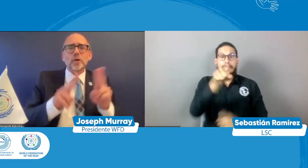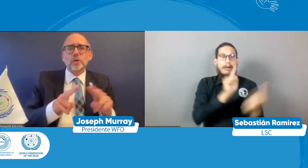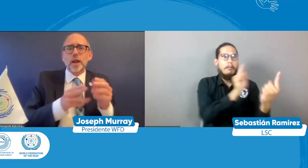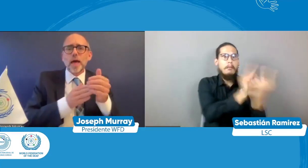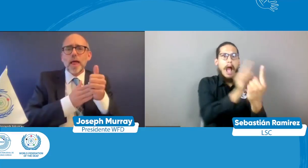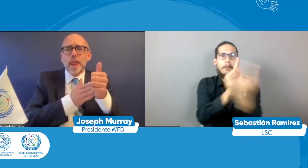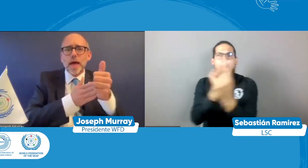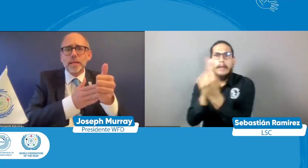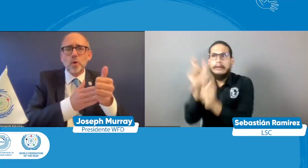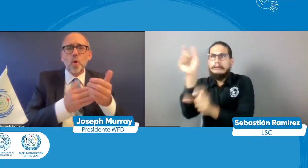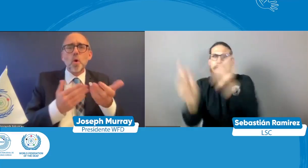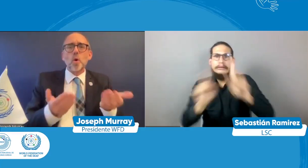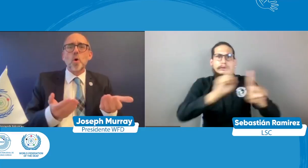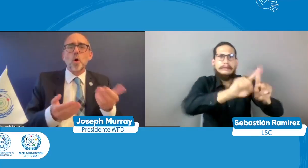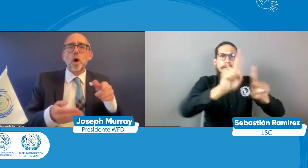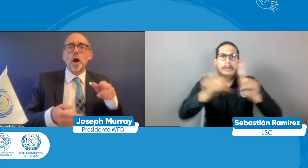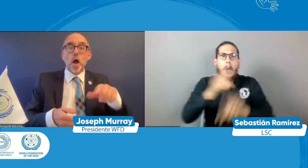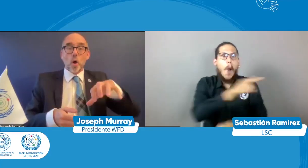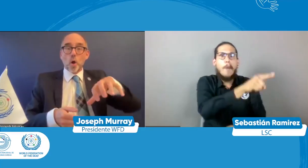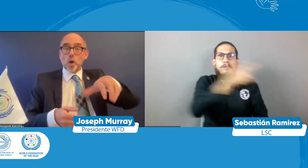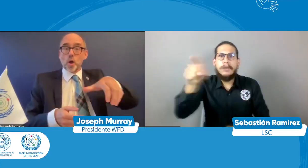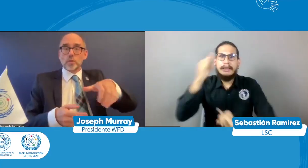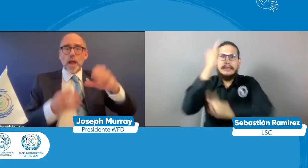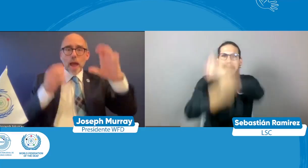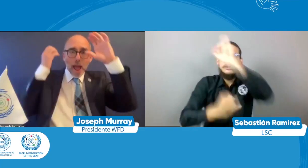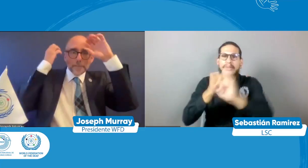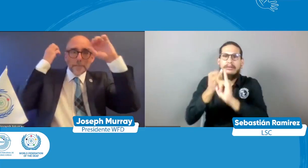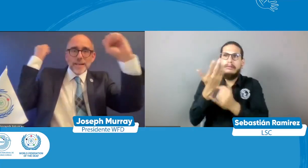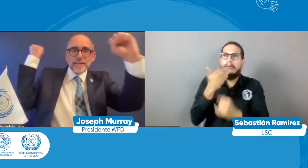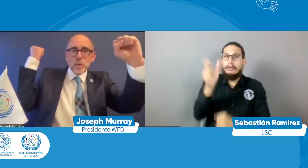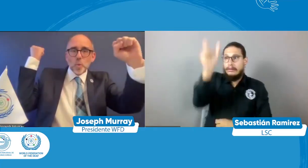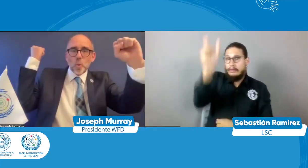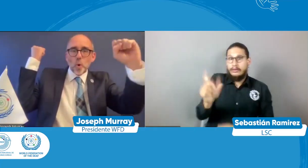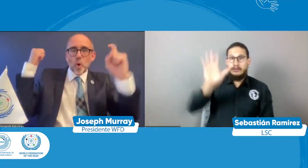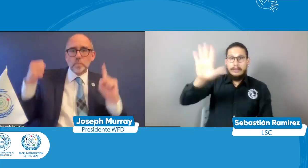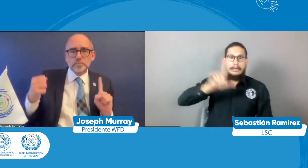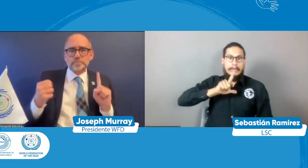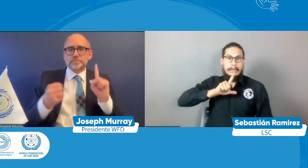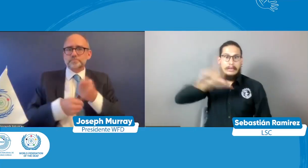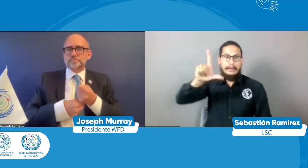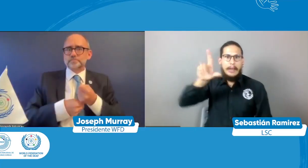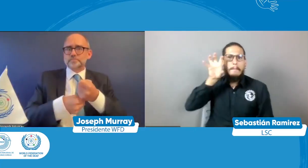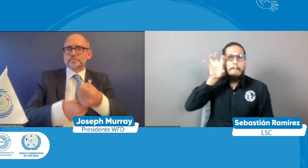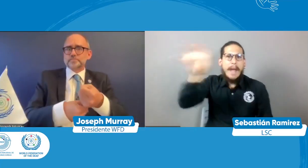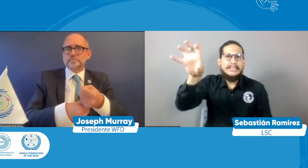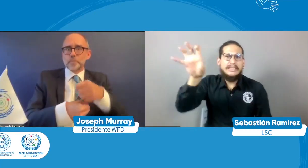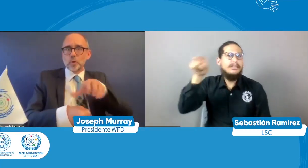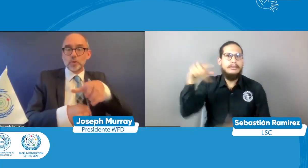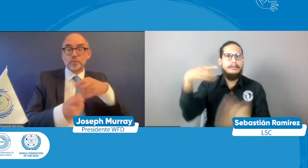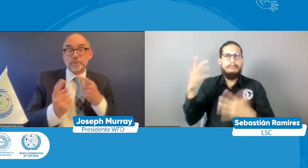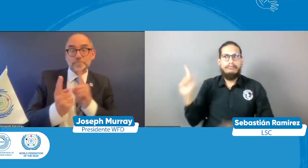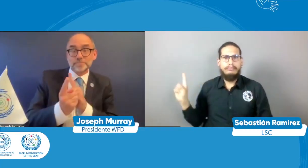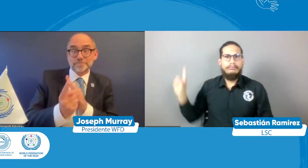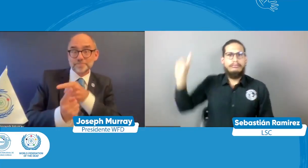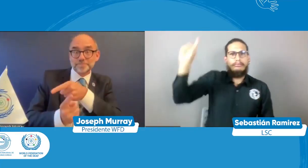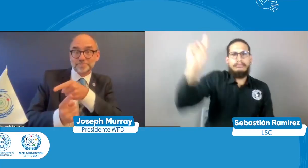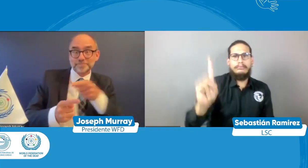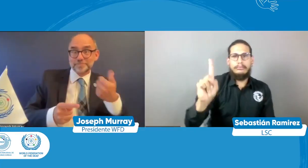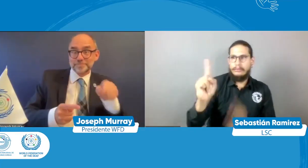estuvimos allí con los líderes internacionales los tomadores de decisión los embajadores de los países de